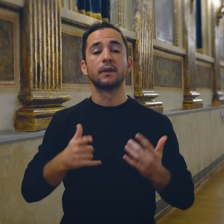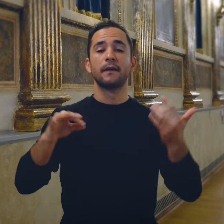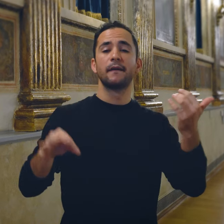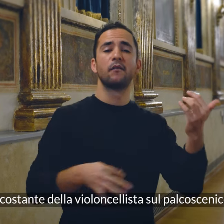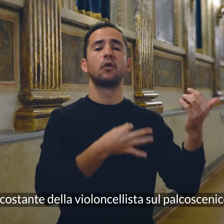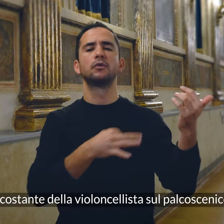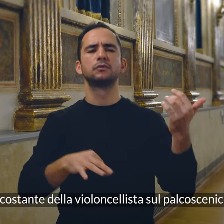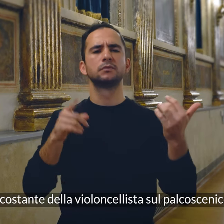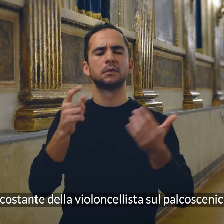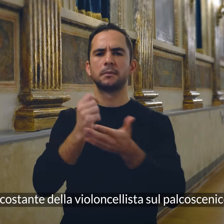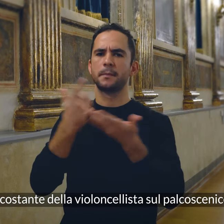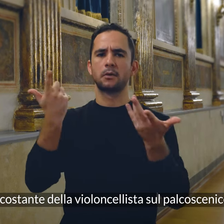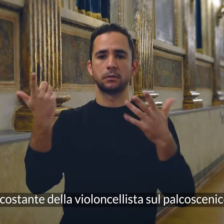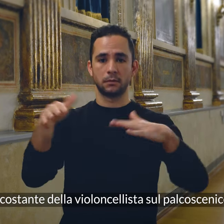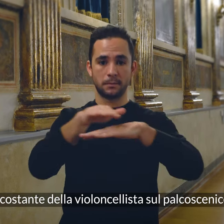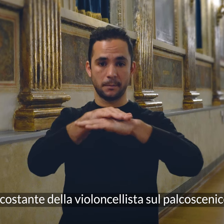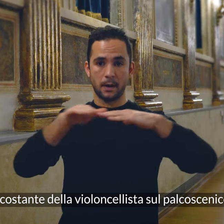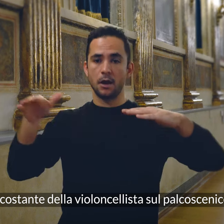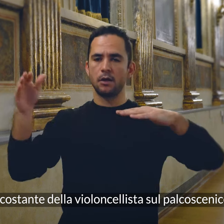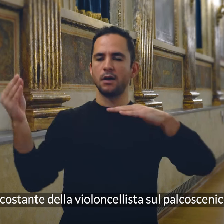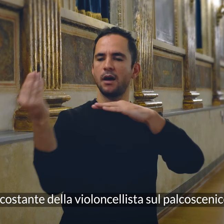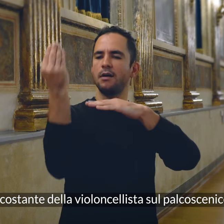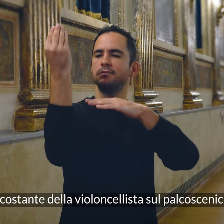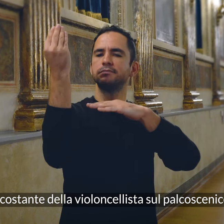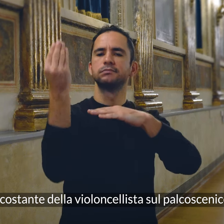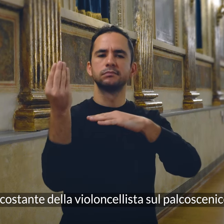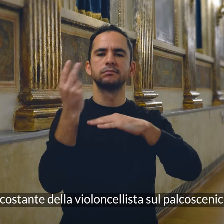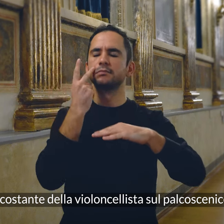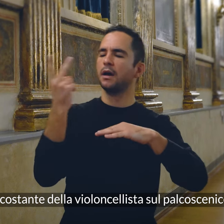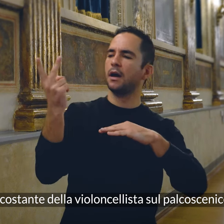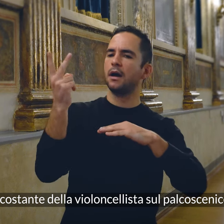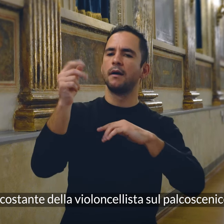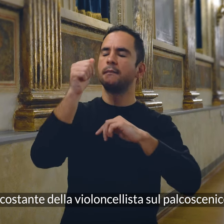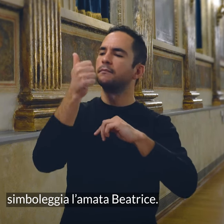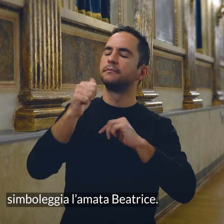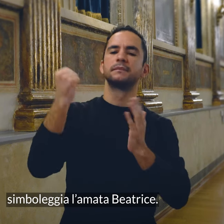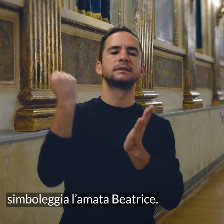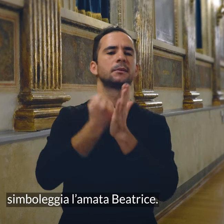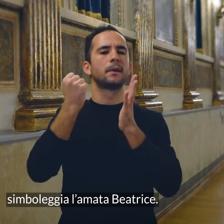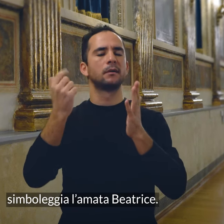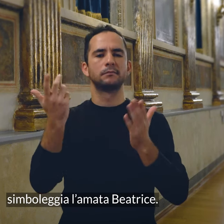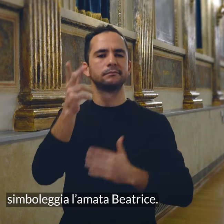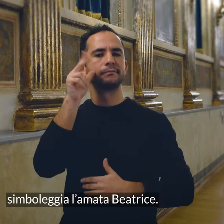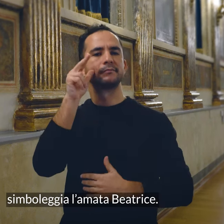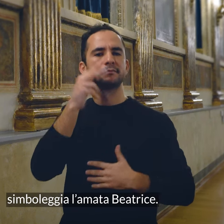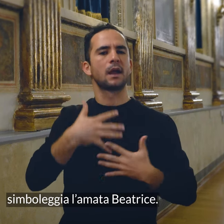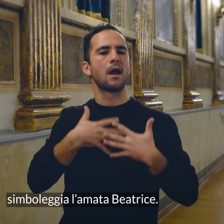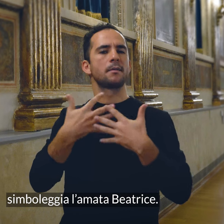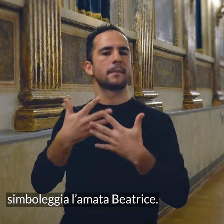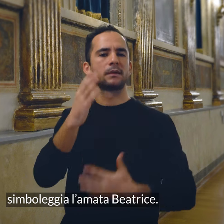La presenza costante della violoncellista sul palcoscenico simboleggia l'amata Beatrice.